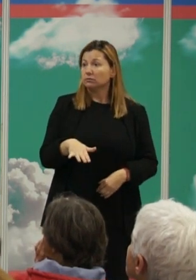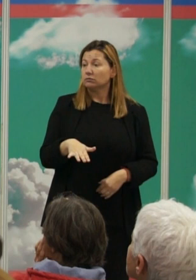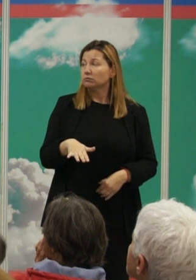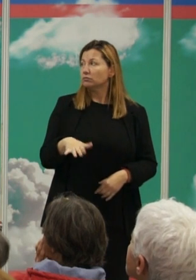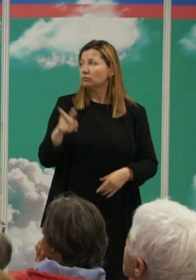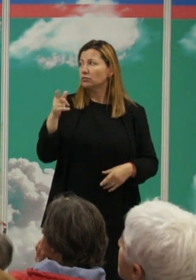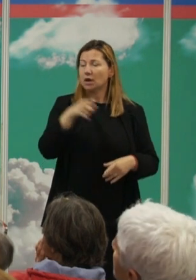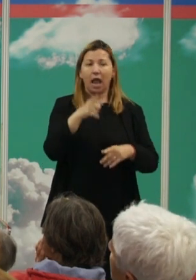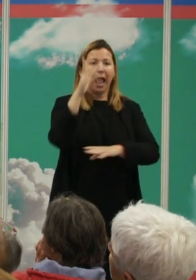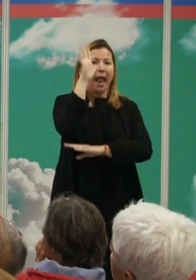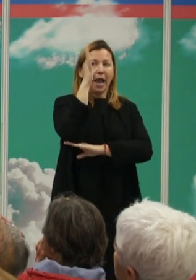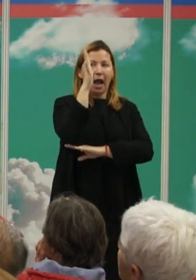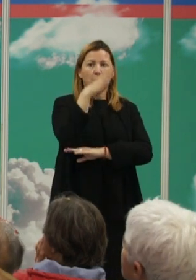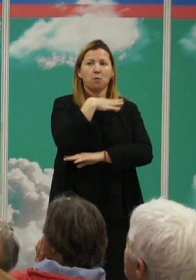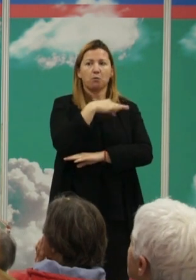reenraizar el árbol así